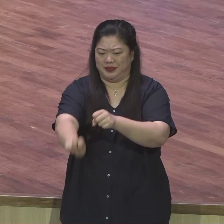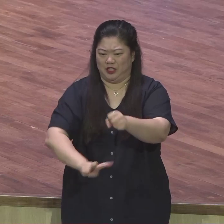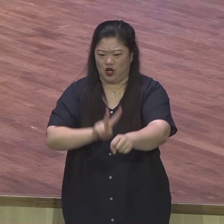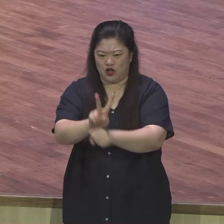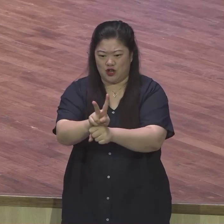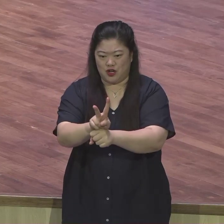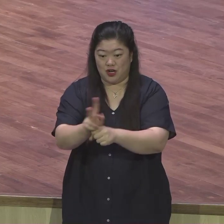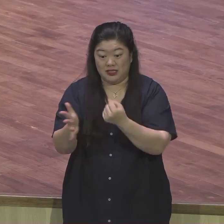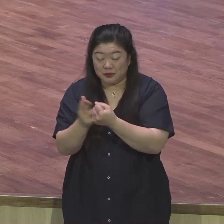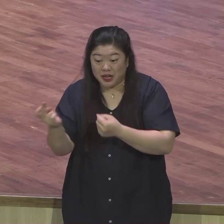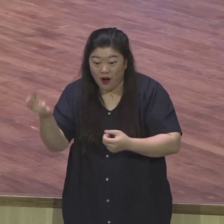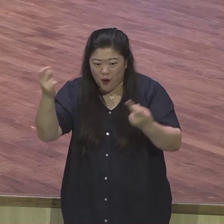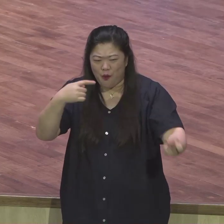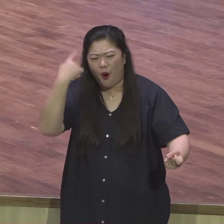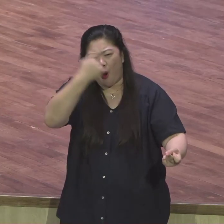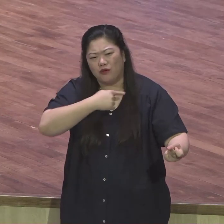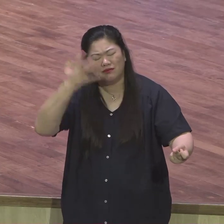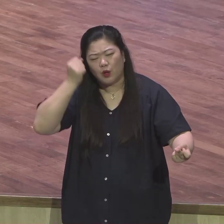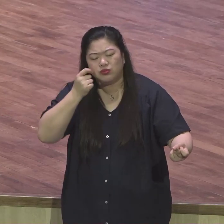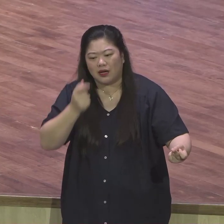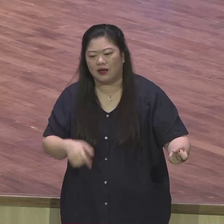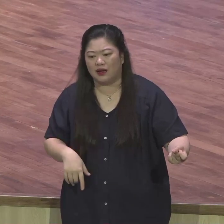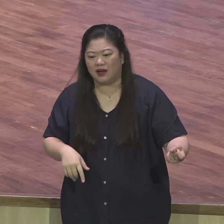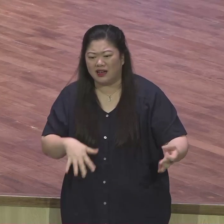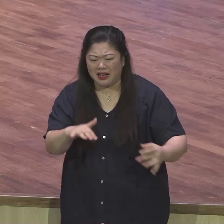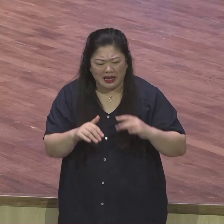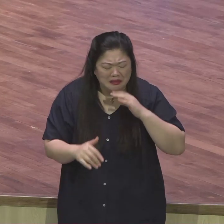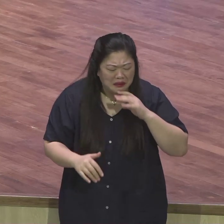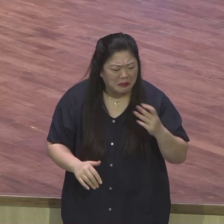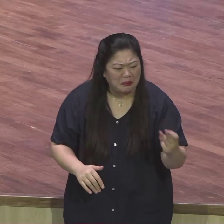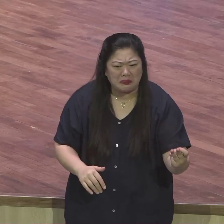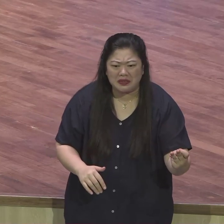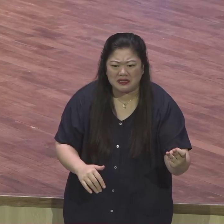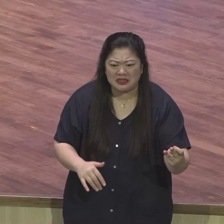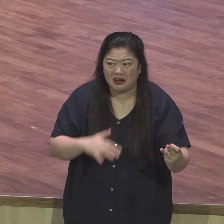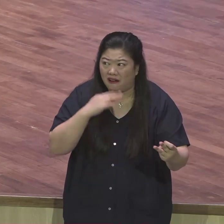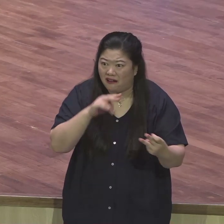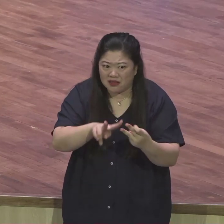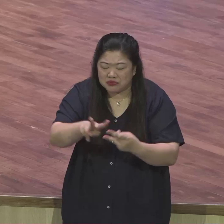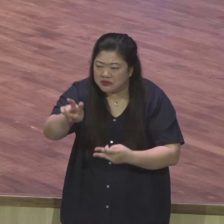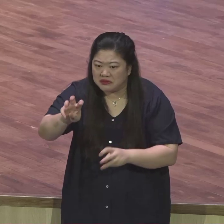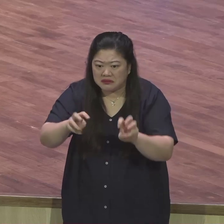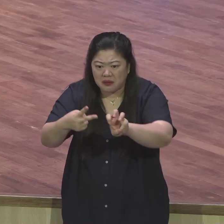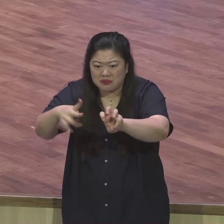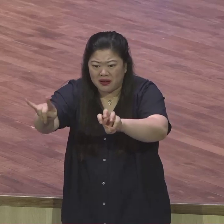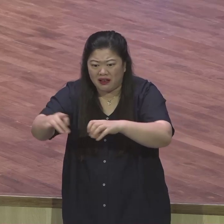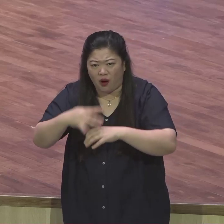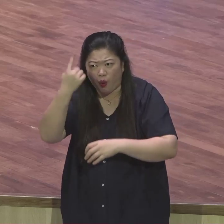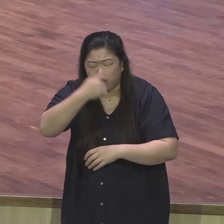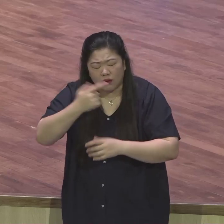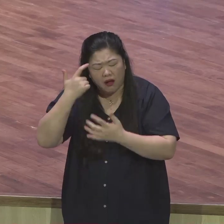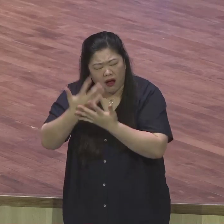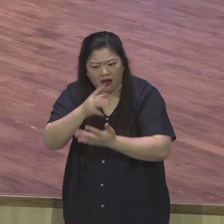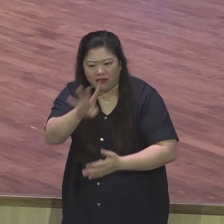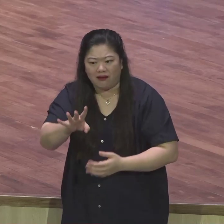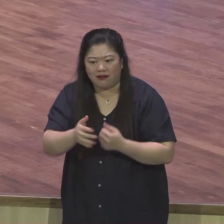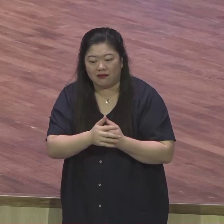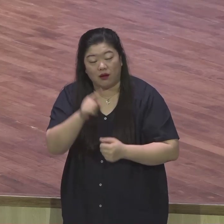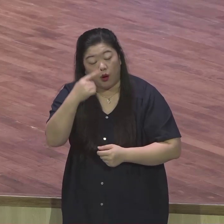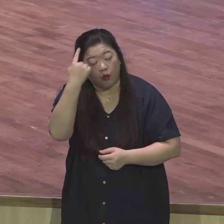어릴 때 봤는데 이제 나이가 많아보니까 모르는 거예요. 이 애국을 찾은 이